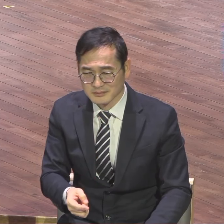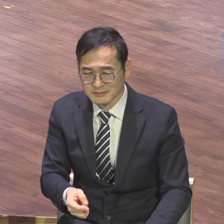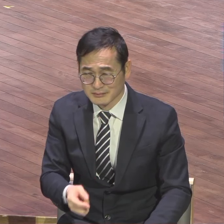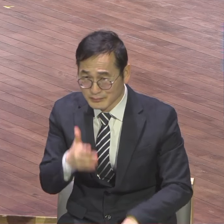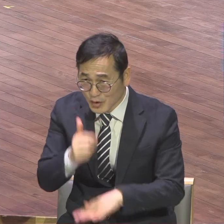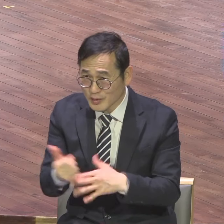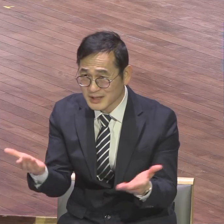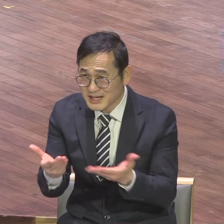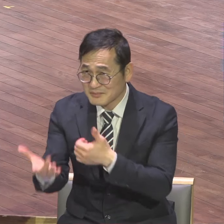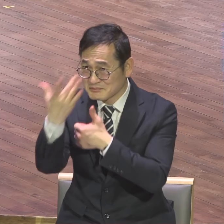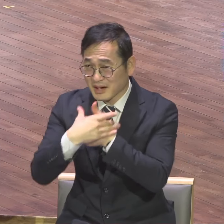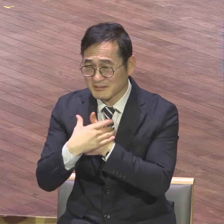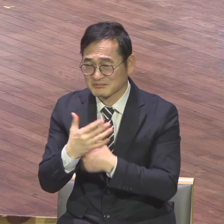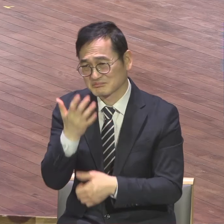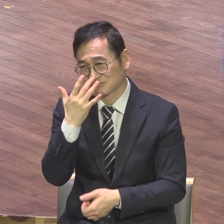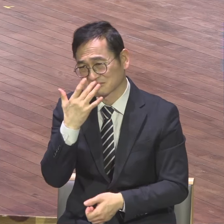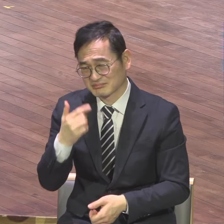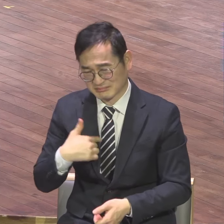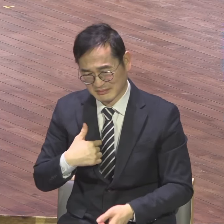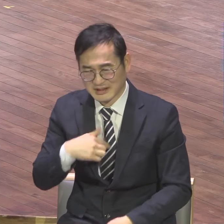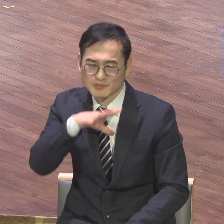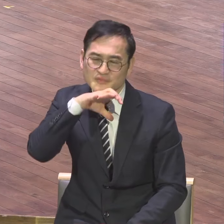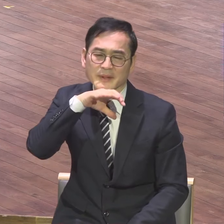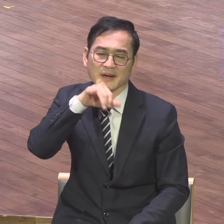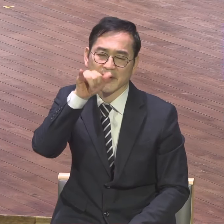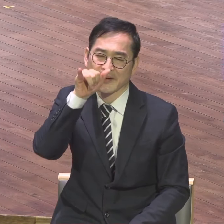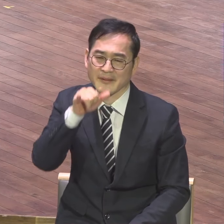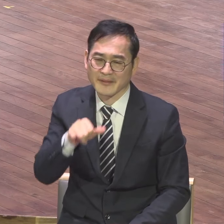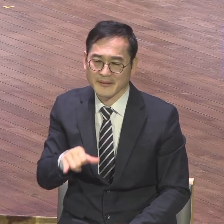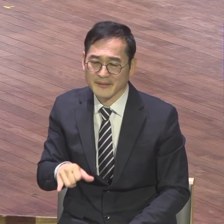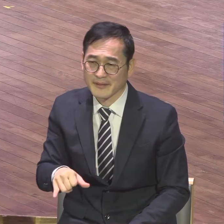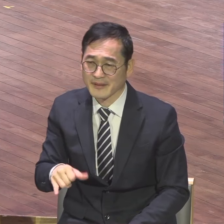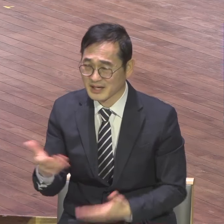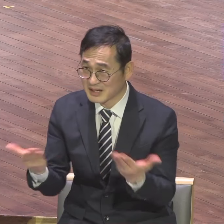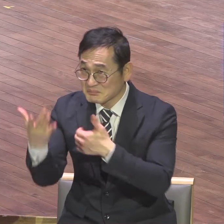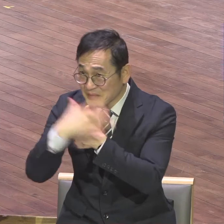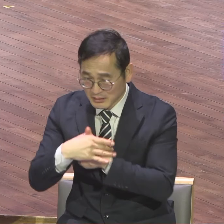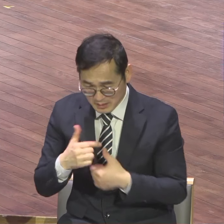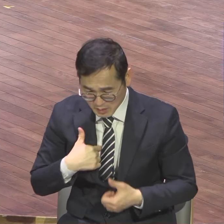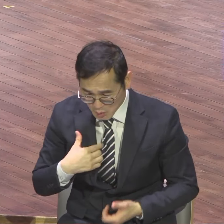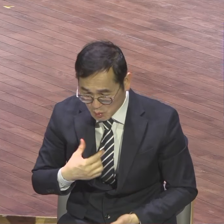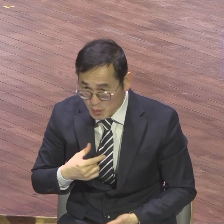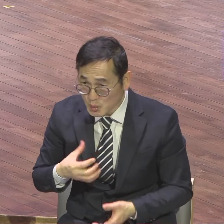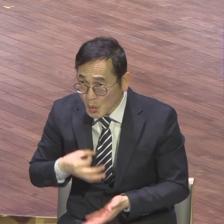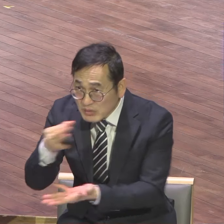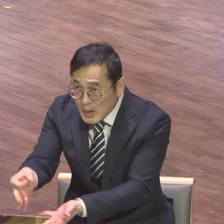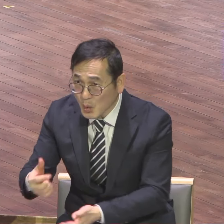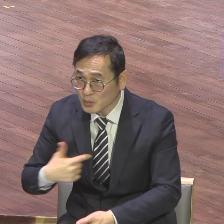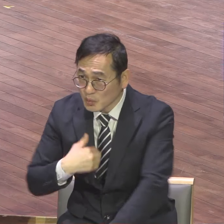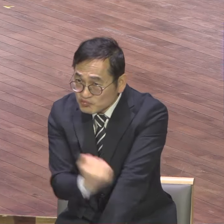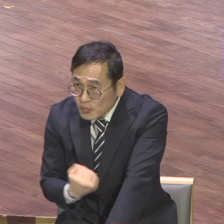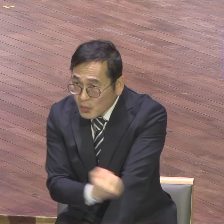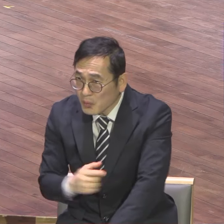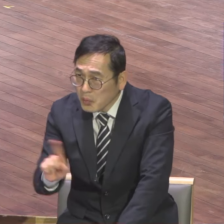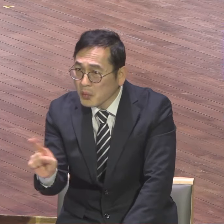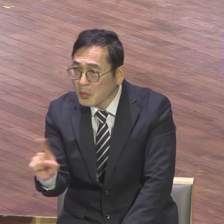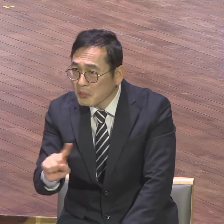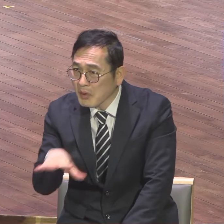힘들어요 이게 무슨 돈이 됩니까 다 돈을 내놔 헌신의 시간 내놔 전부 다 헌신이야